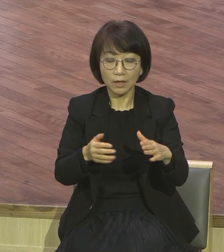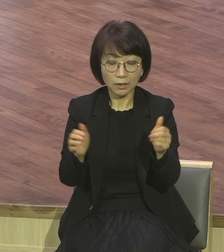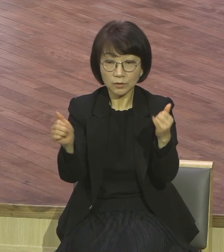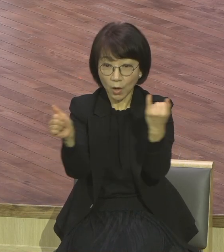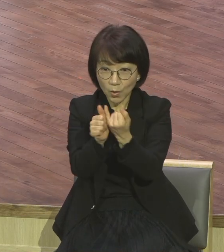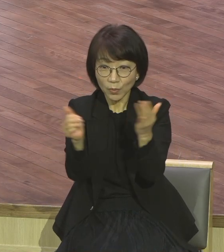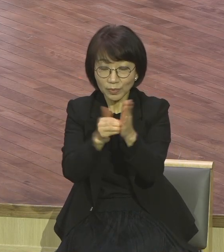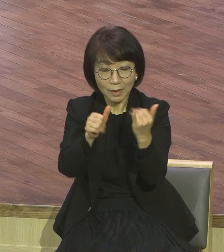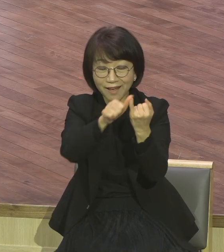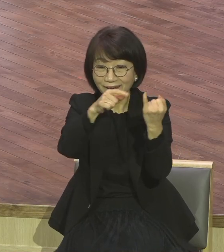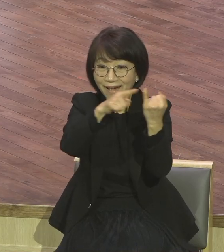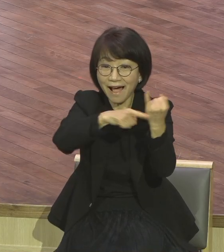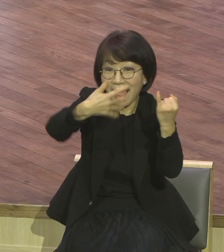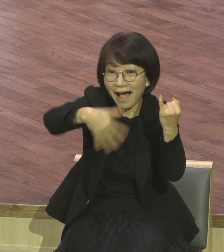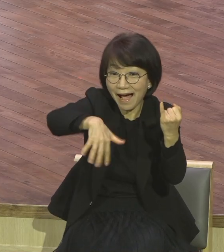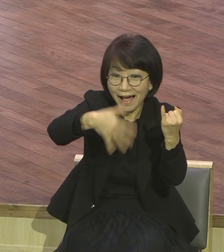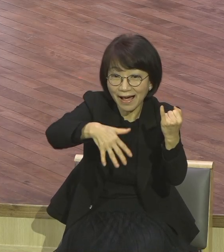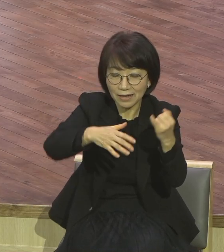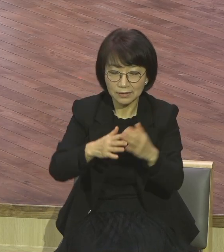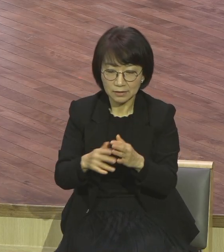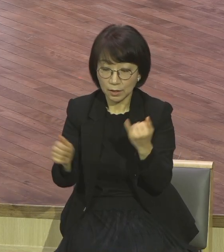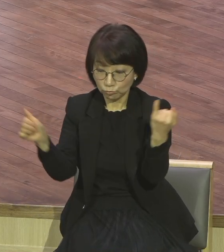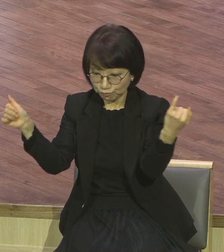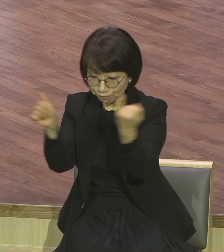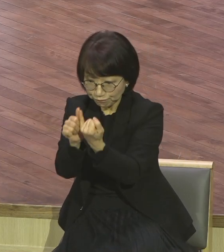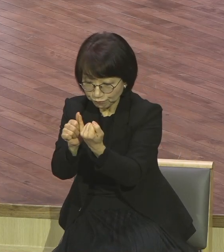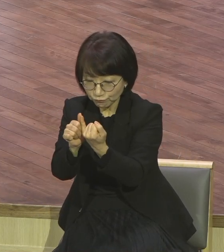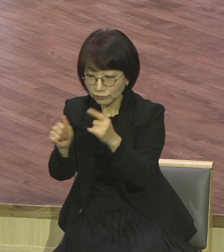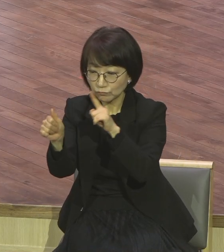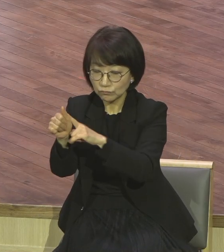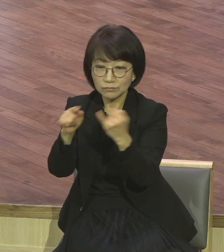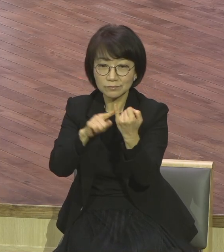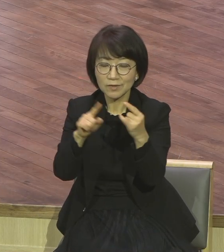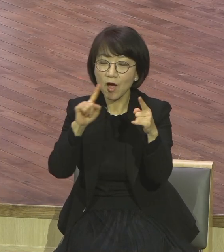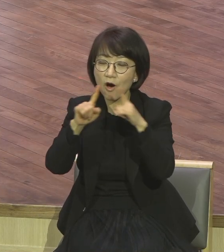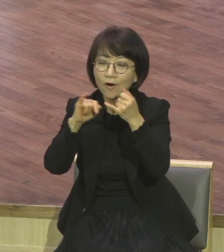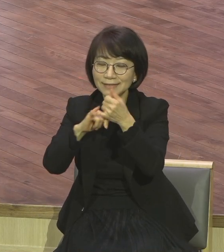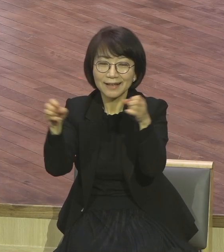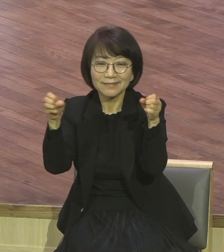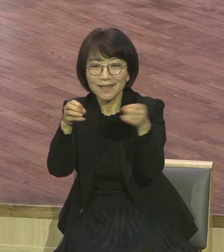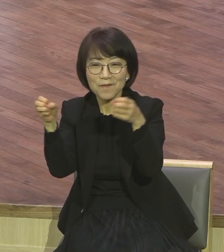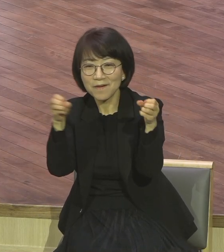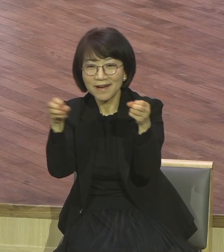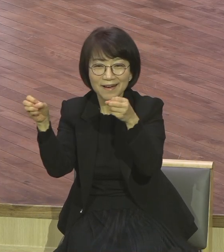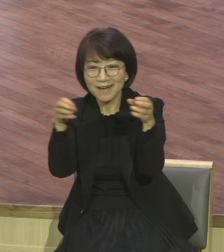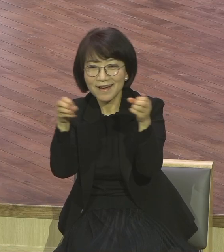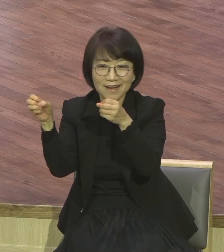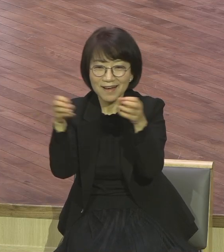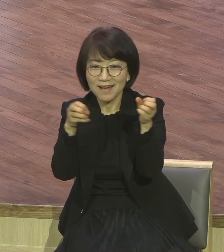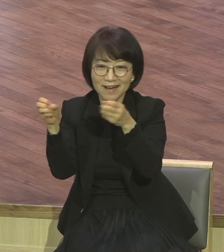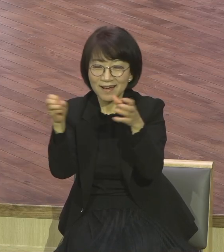부부가 뭐요? 은약 대화 은약 체질 영적인 분위기 복음 체질 이거 돼야 되거든요.